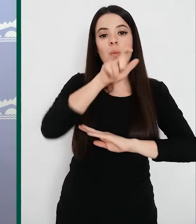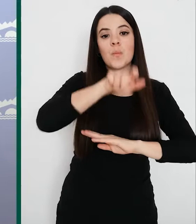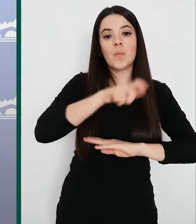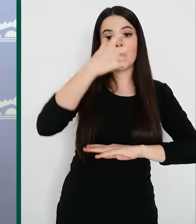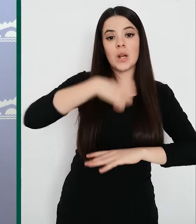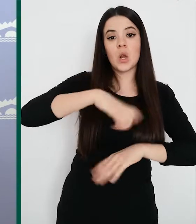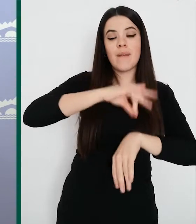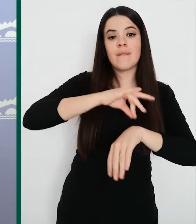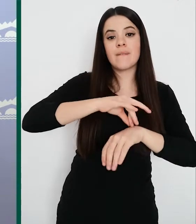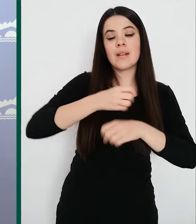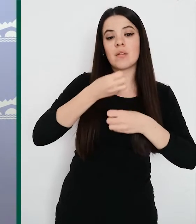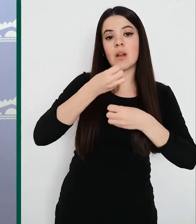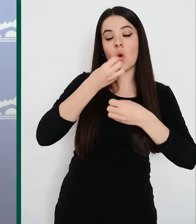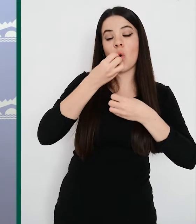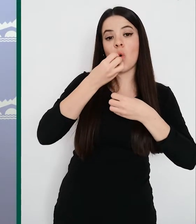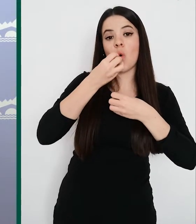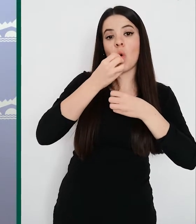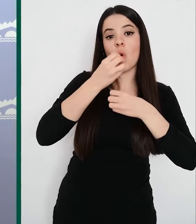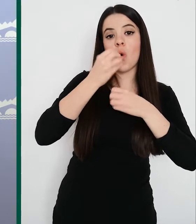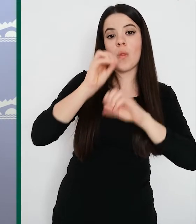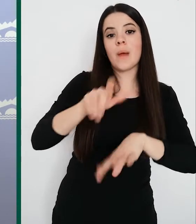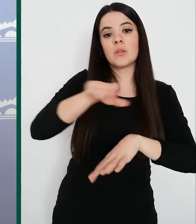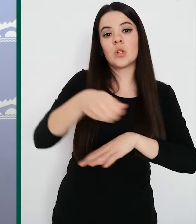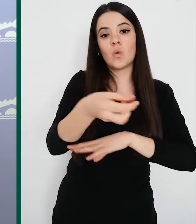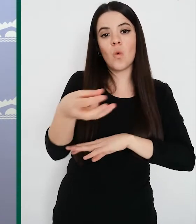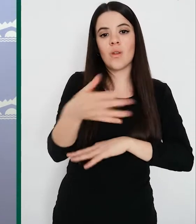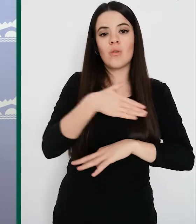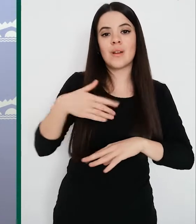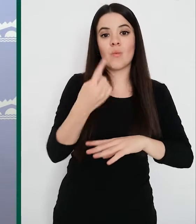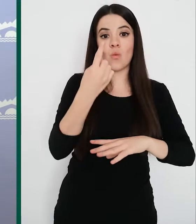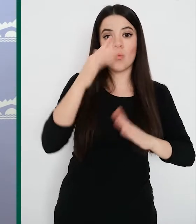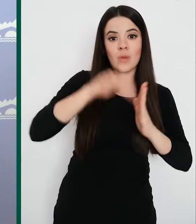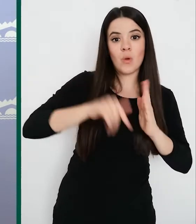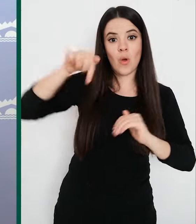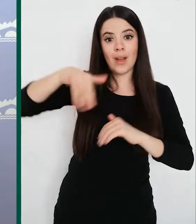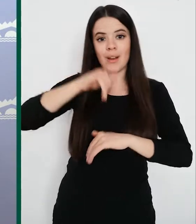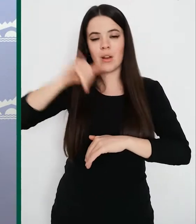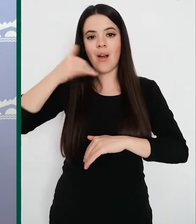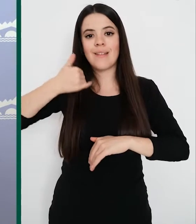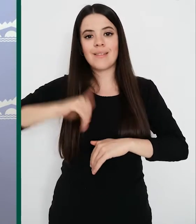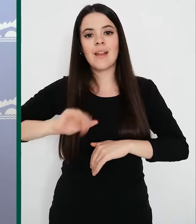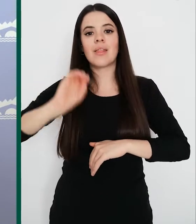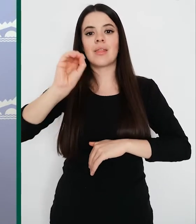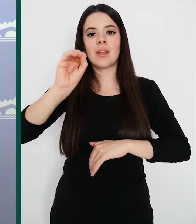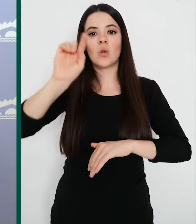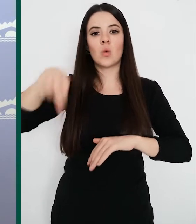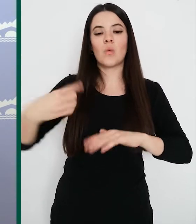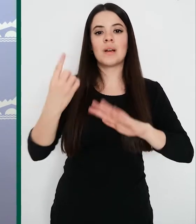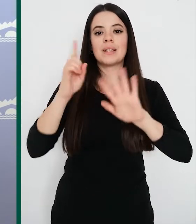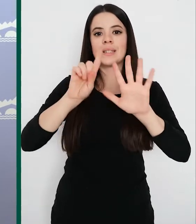estuviera por debajo de 1 hace unos días y que ahora, en el caso de nuestra comunidad, está en el 0,65. Es el mejor